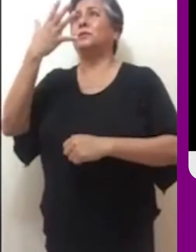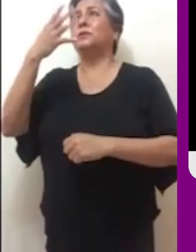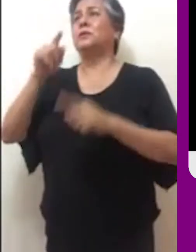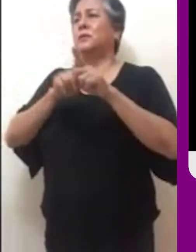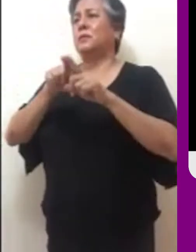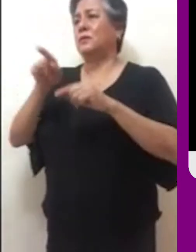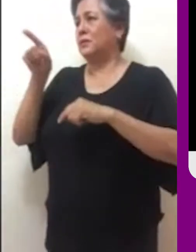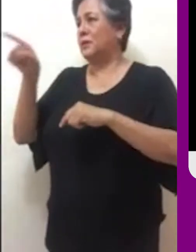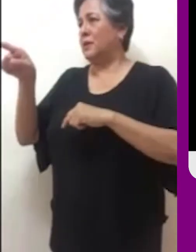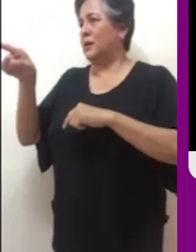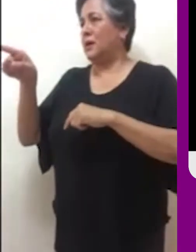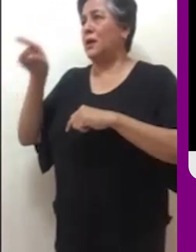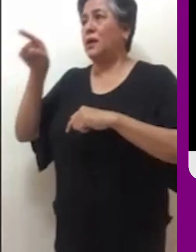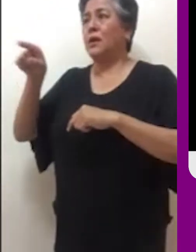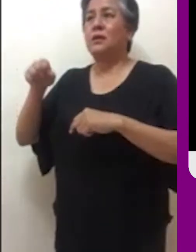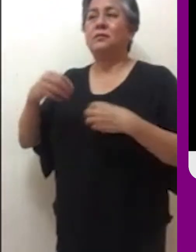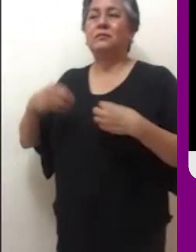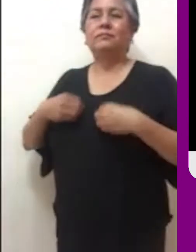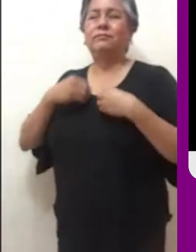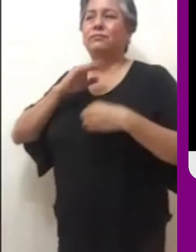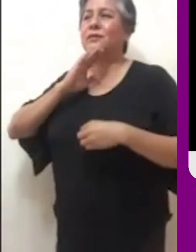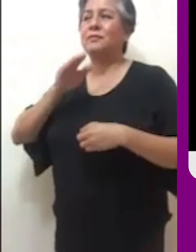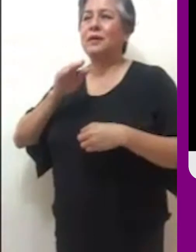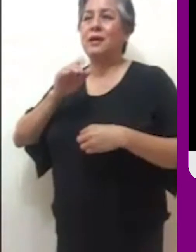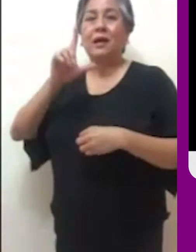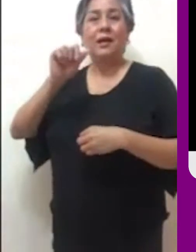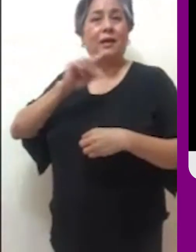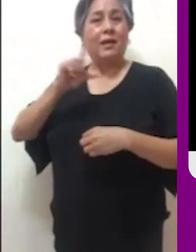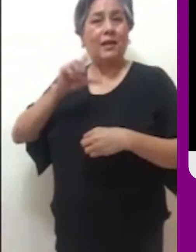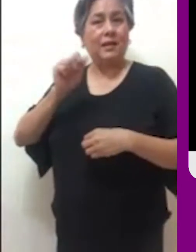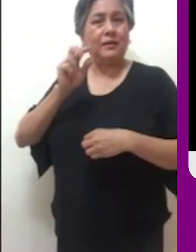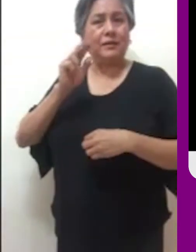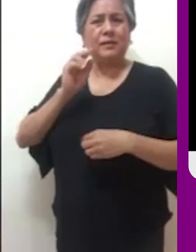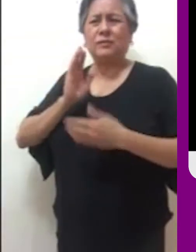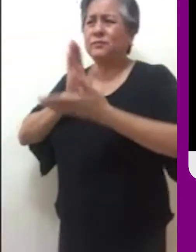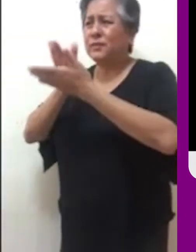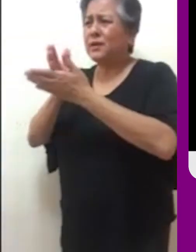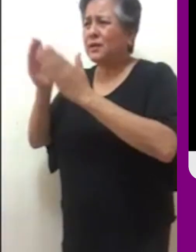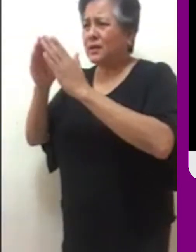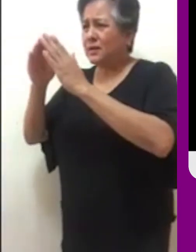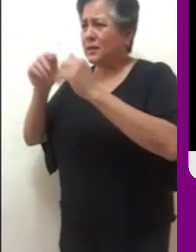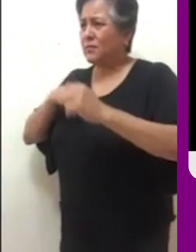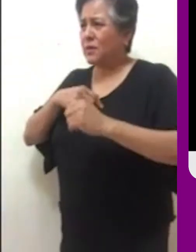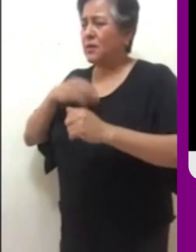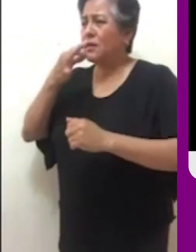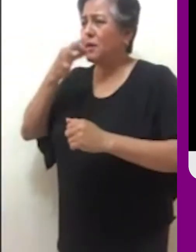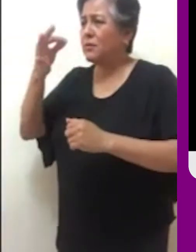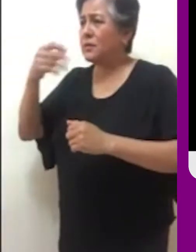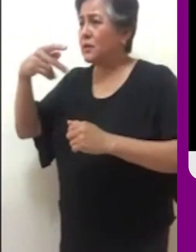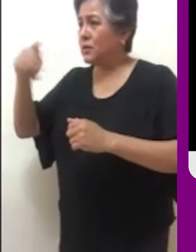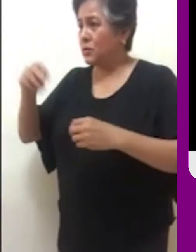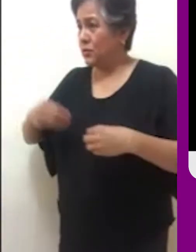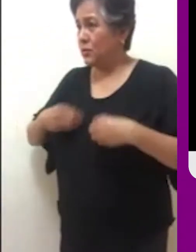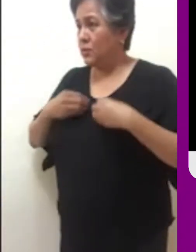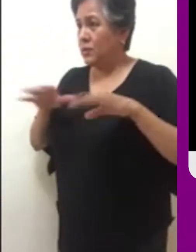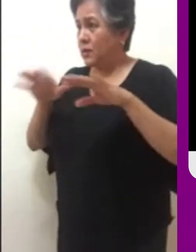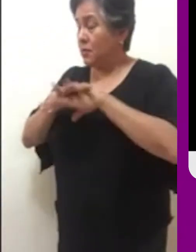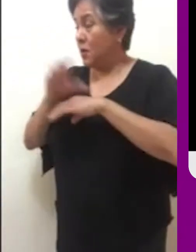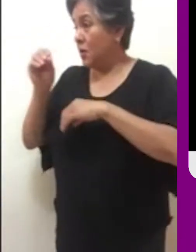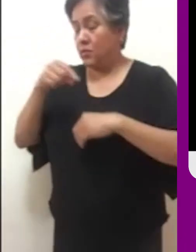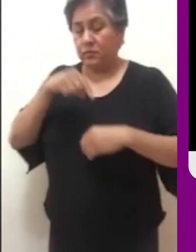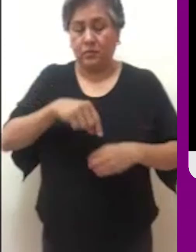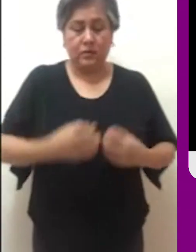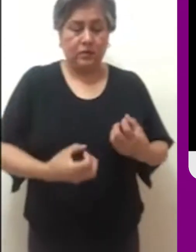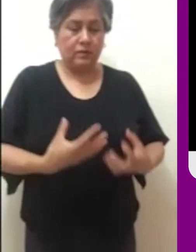casa, pues me quedan allá cinco hermanos para que les advierta y no acaben también ellos en este lugar de tormentos. Abraham le